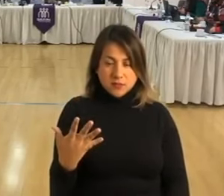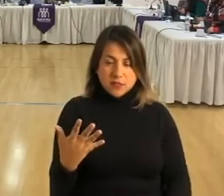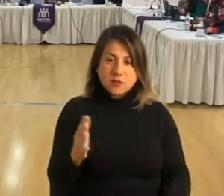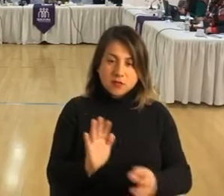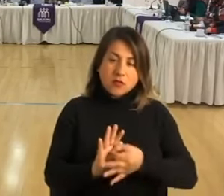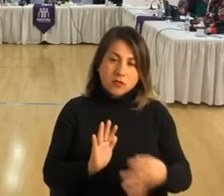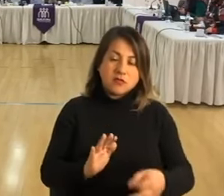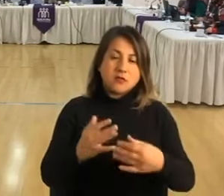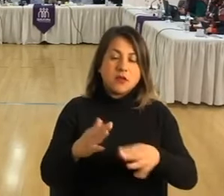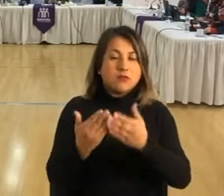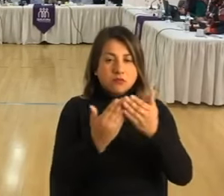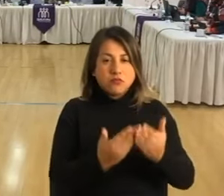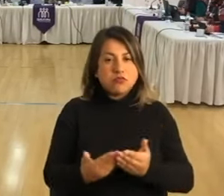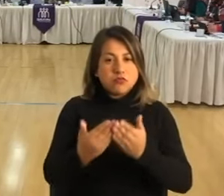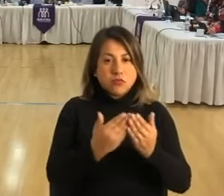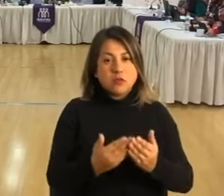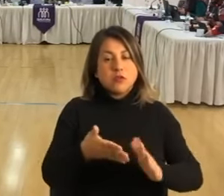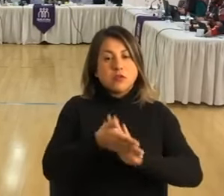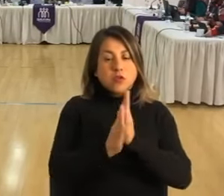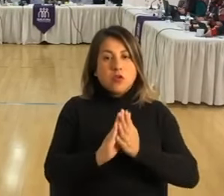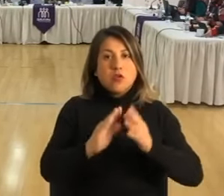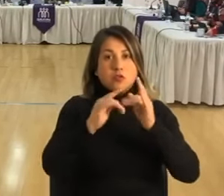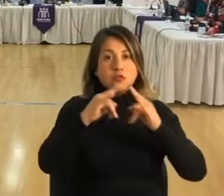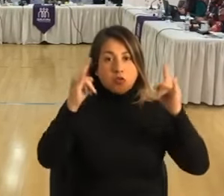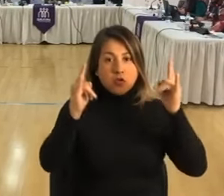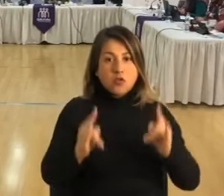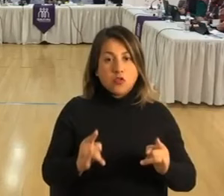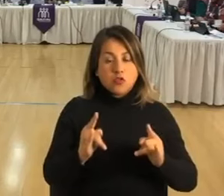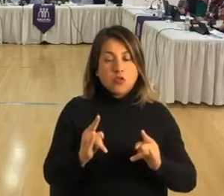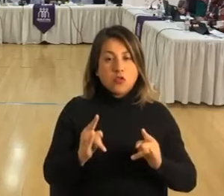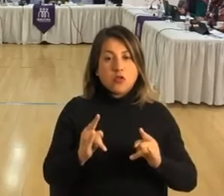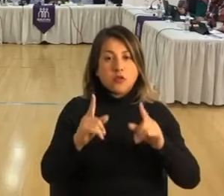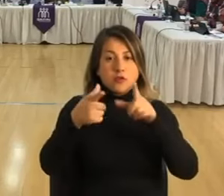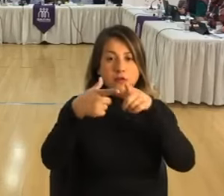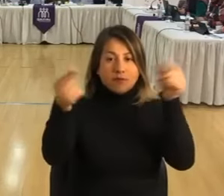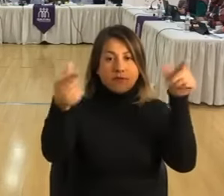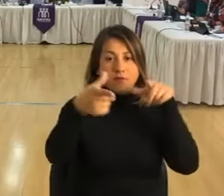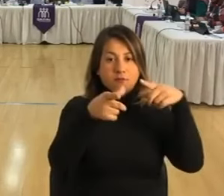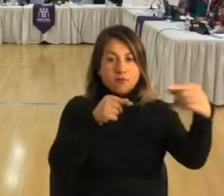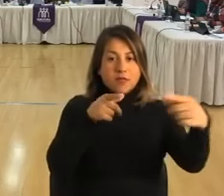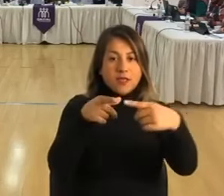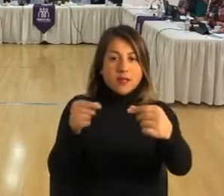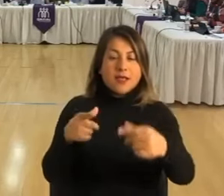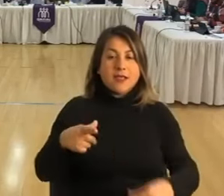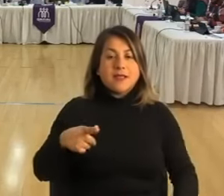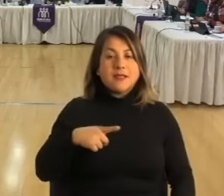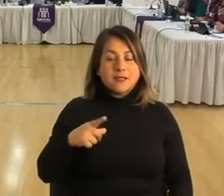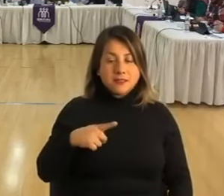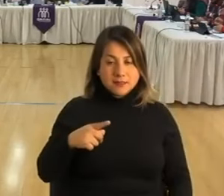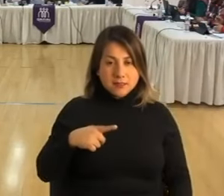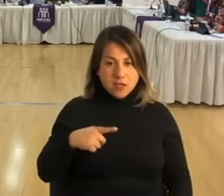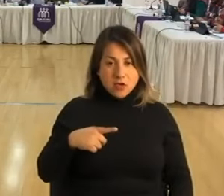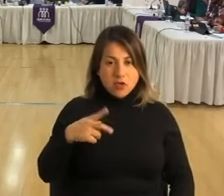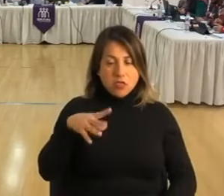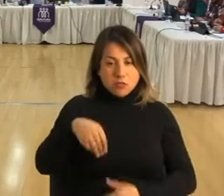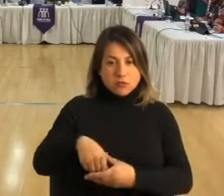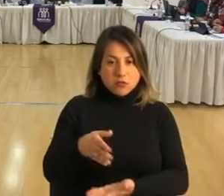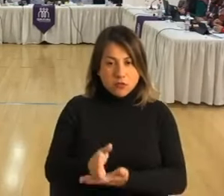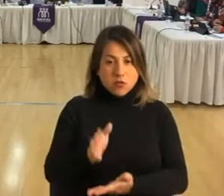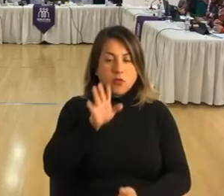indica que se está estudiando la adquisición de tordos tipo vela en el Liceo Bicentenario Francisco Bilbao Barquín.